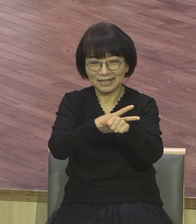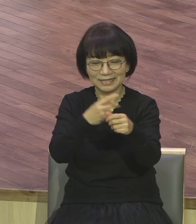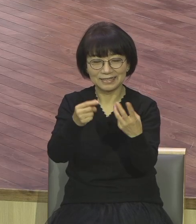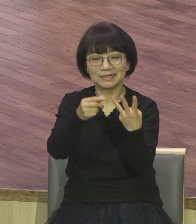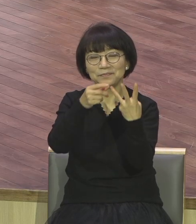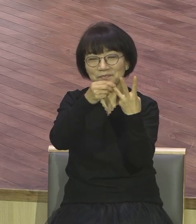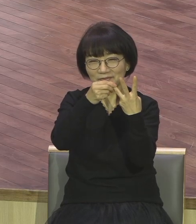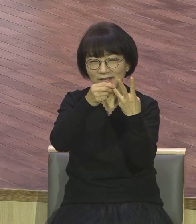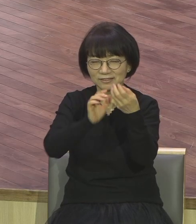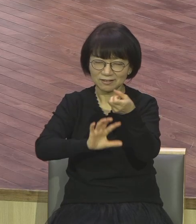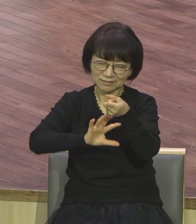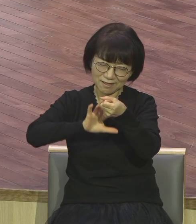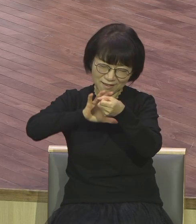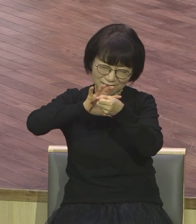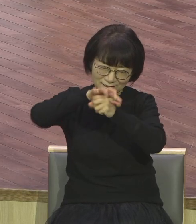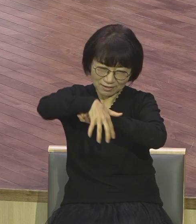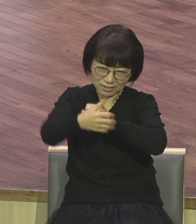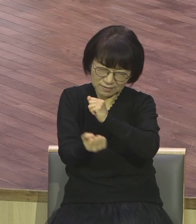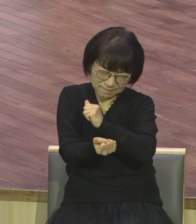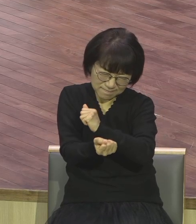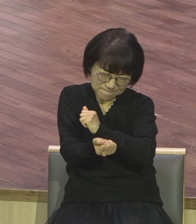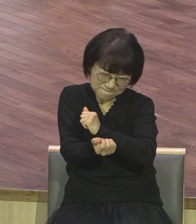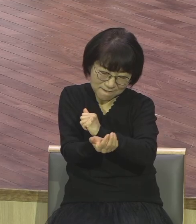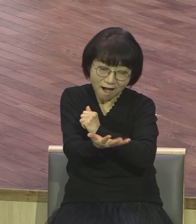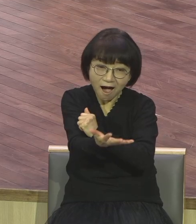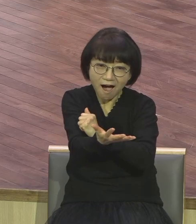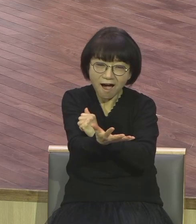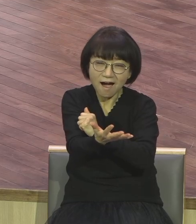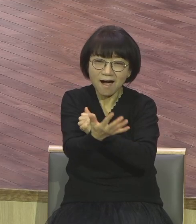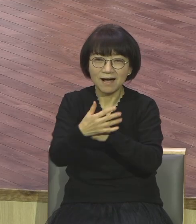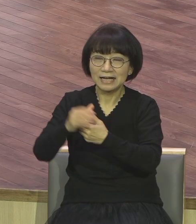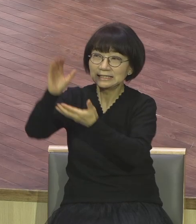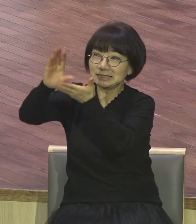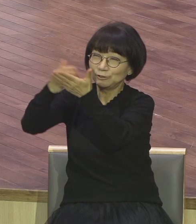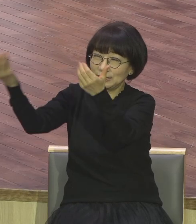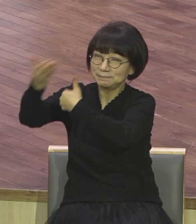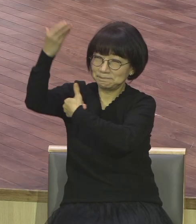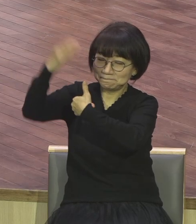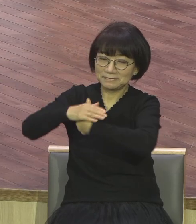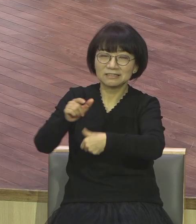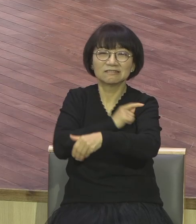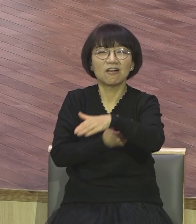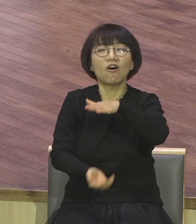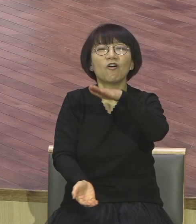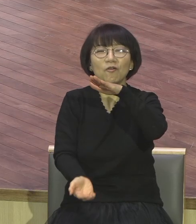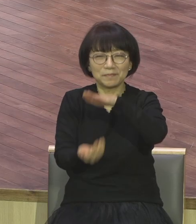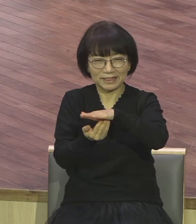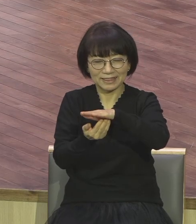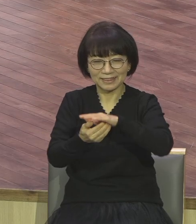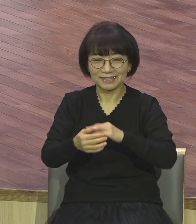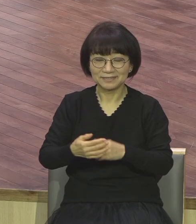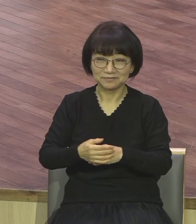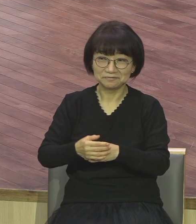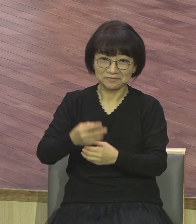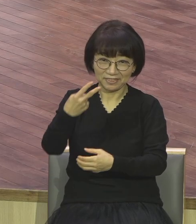그랬어요 전 세계를 어떻게 움직입니까 우리가 이 조그만 땅에 사는 우리가 아무 힘도 없는 내가 어떻게 움직입니까